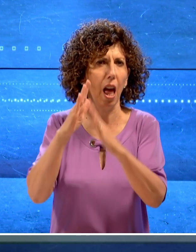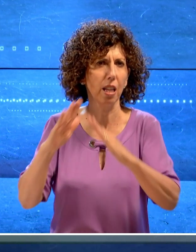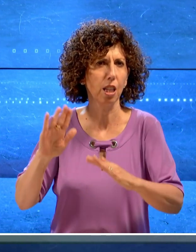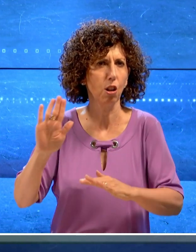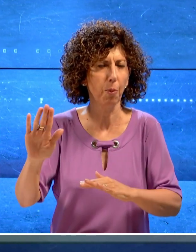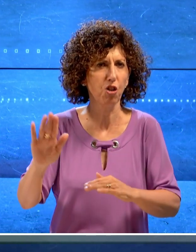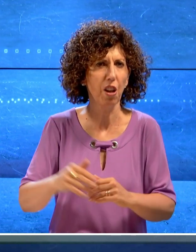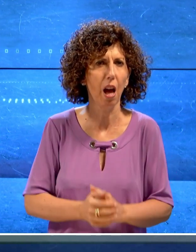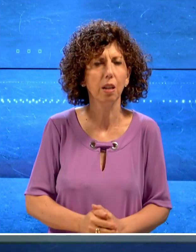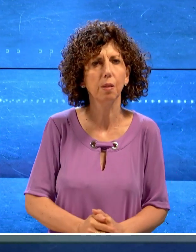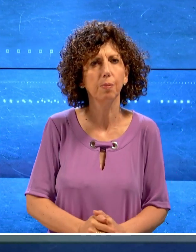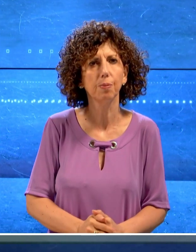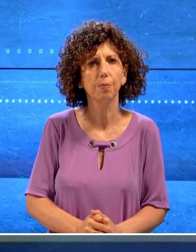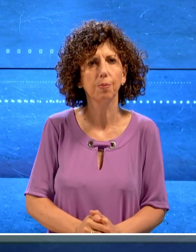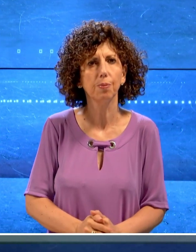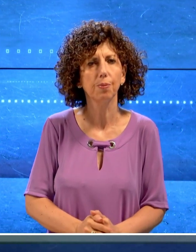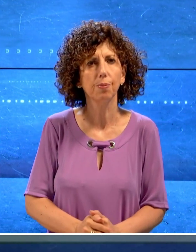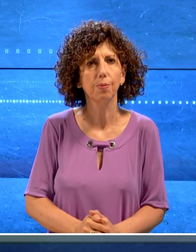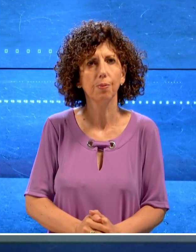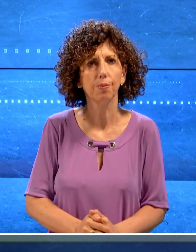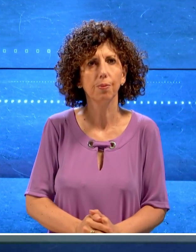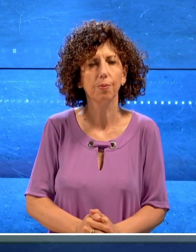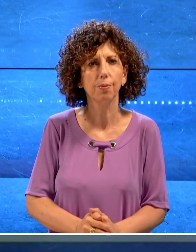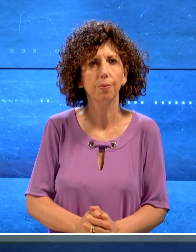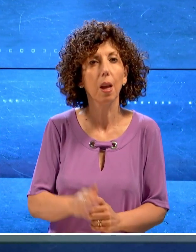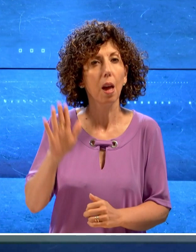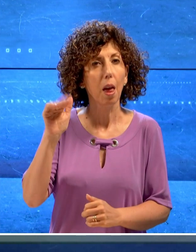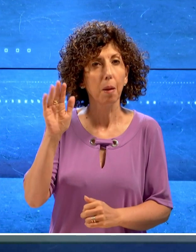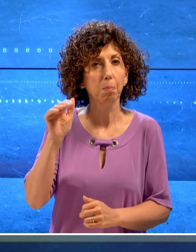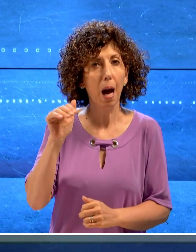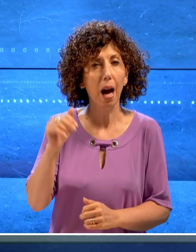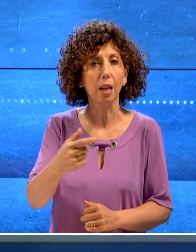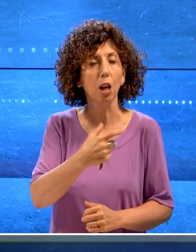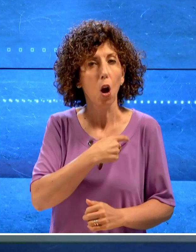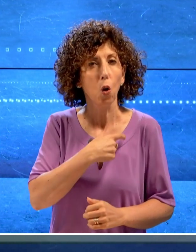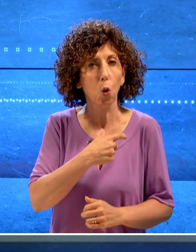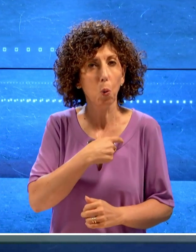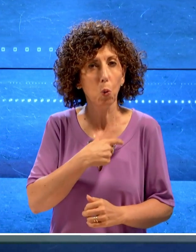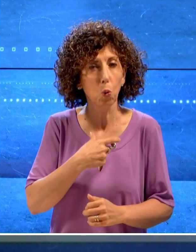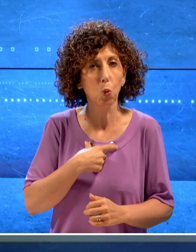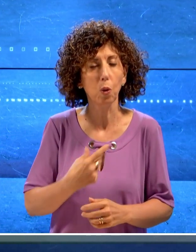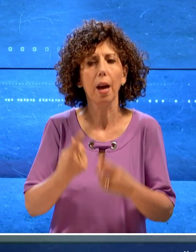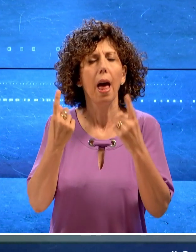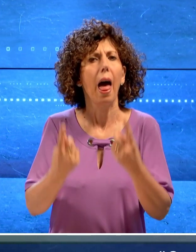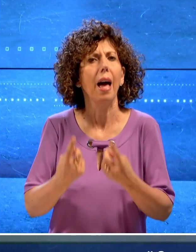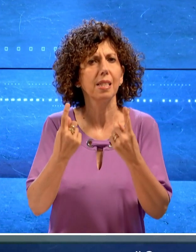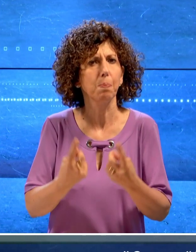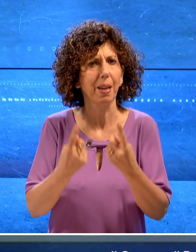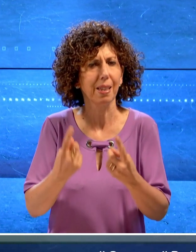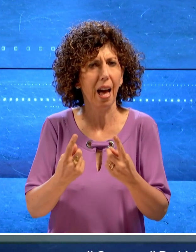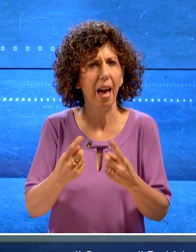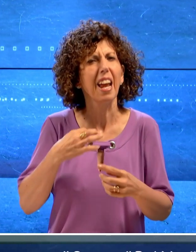domiciliari. Il Comune di Bari è in attesa di ricevere da parte dell'Istituto